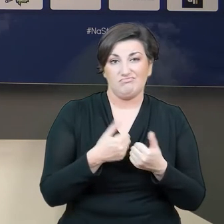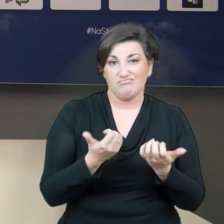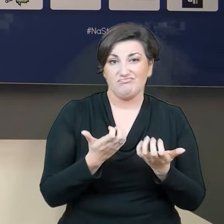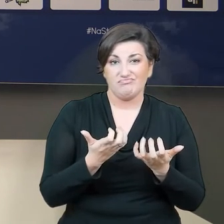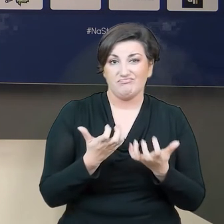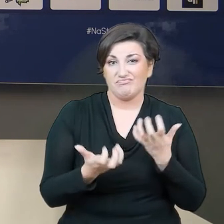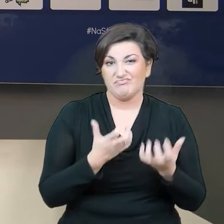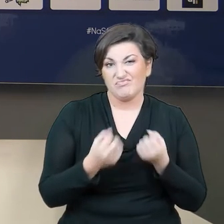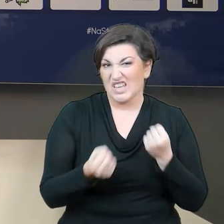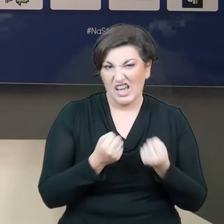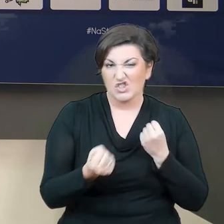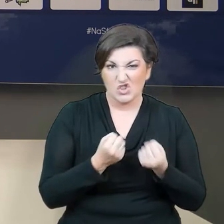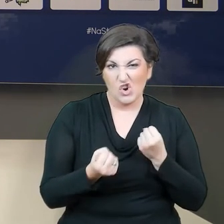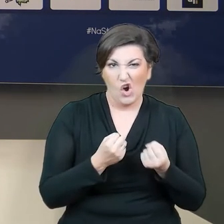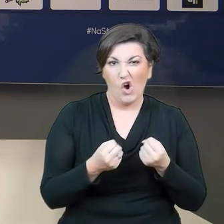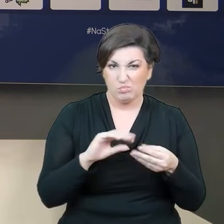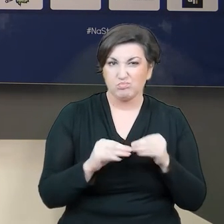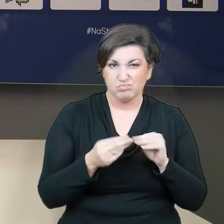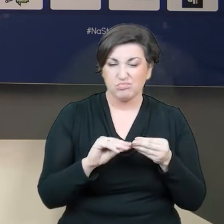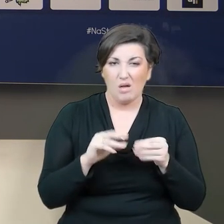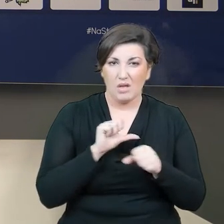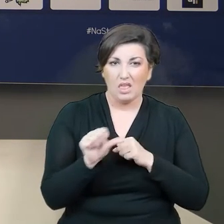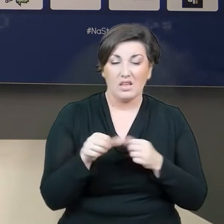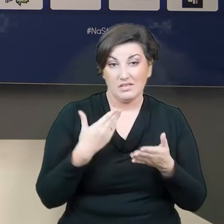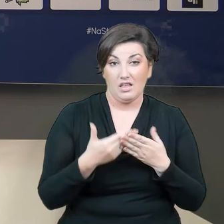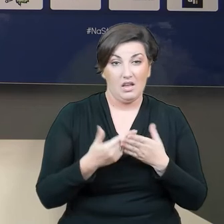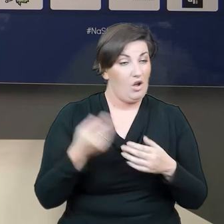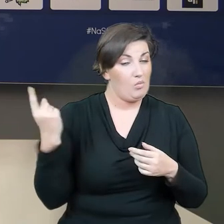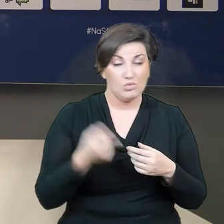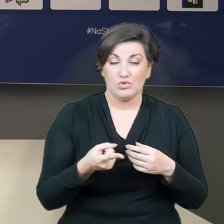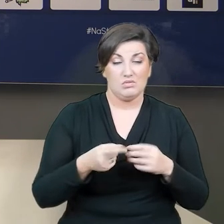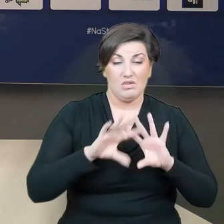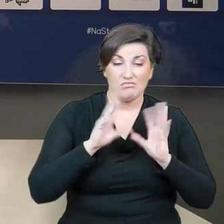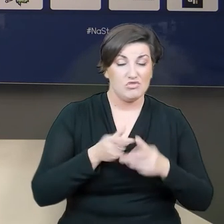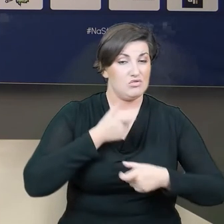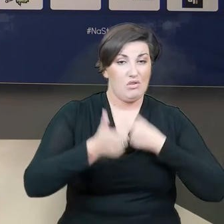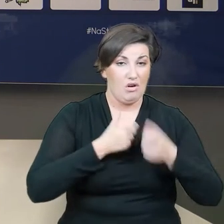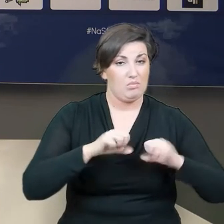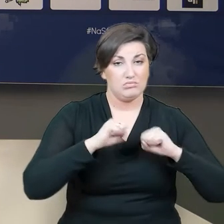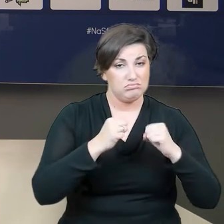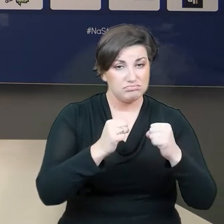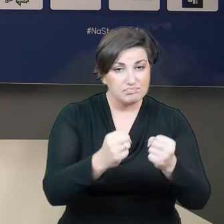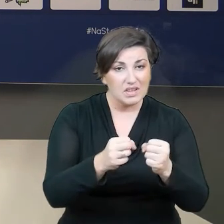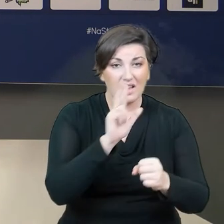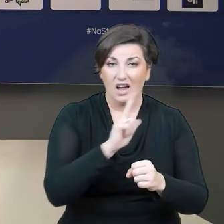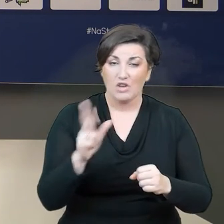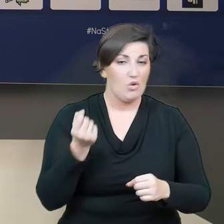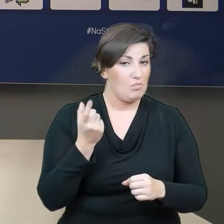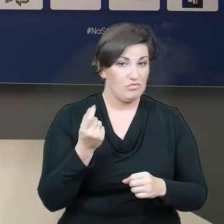dużym oporem. Musimy zrobić wszystko, co w naszej mocy. Każdą chwilę na treningu poświęcić po to, żeby